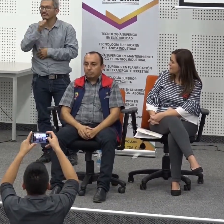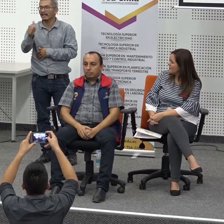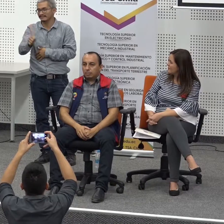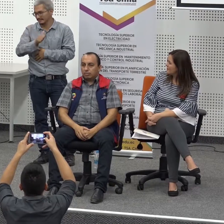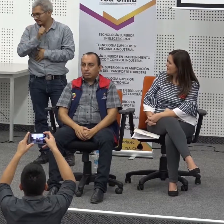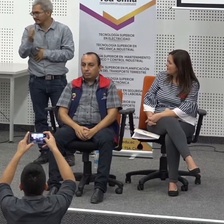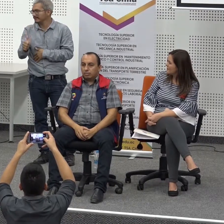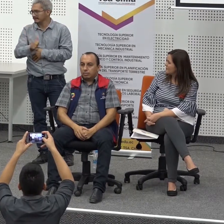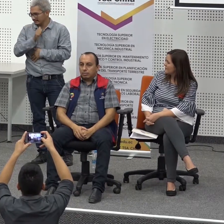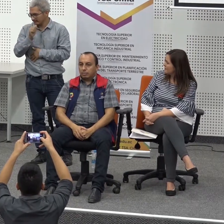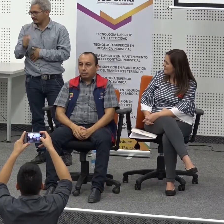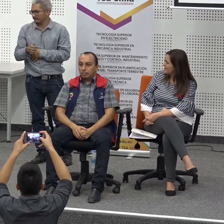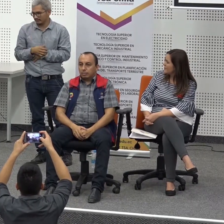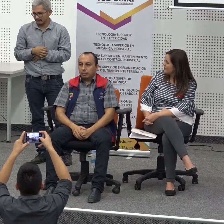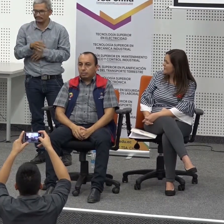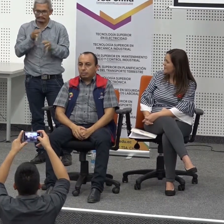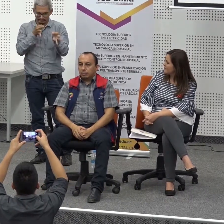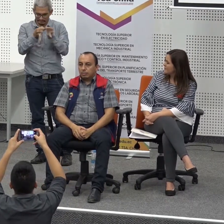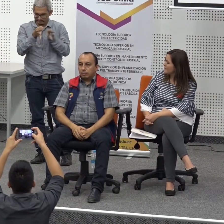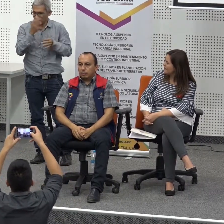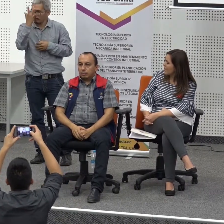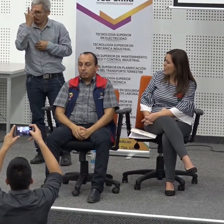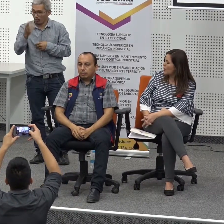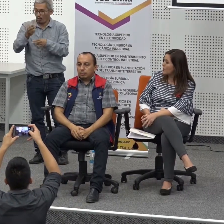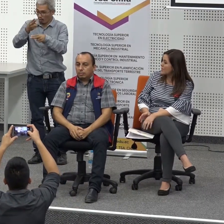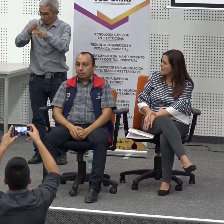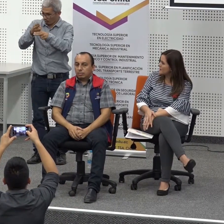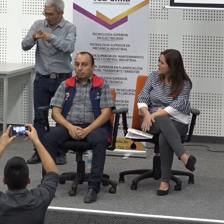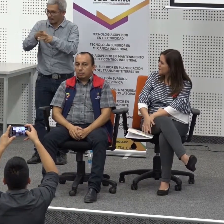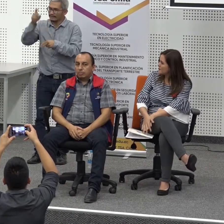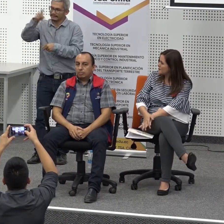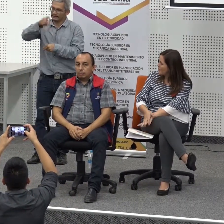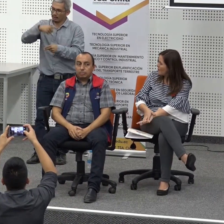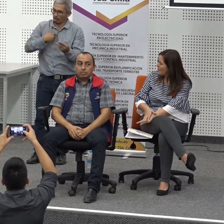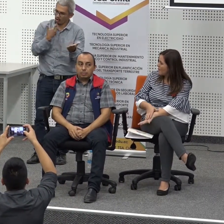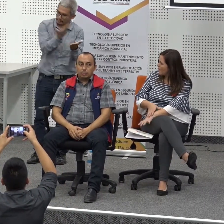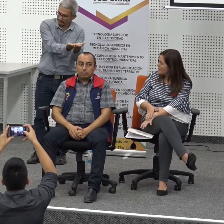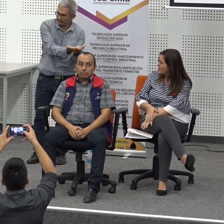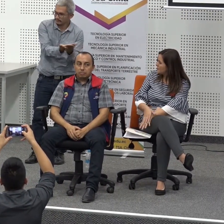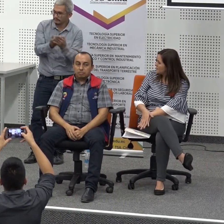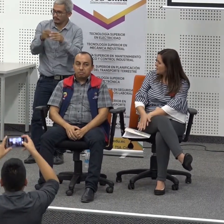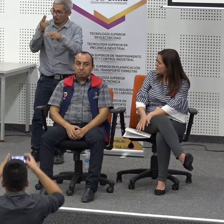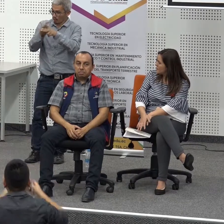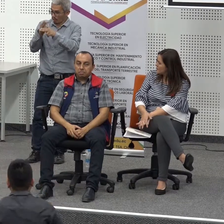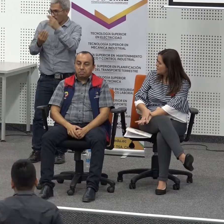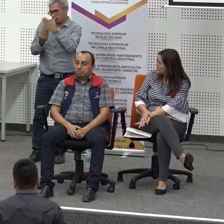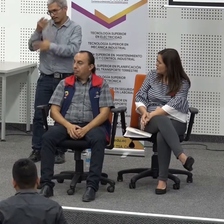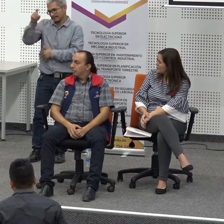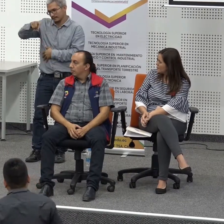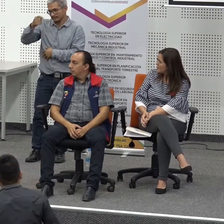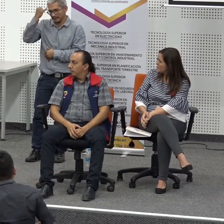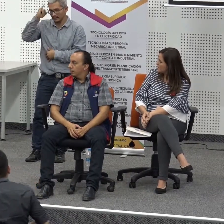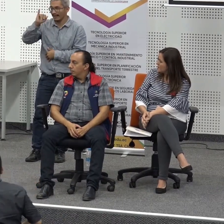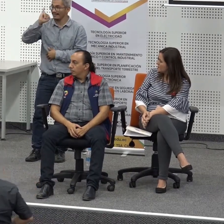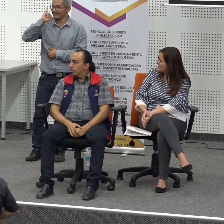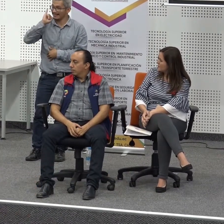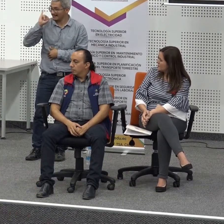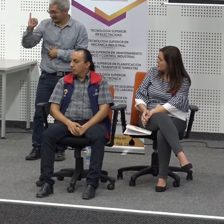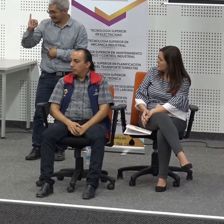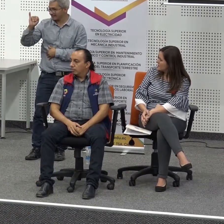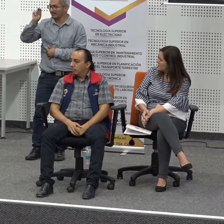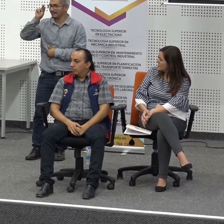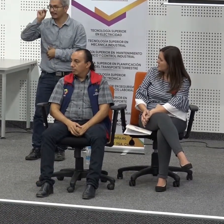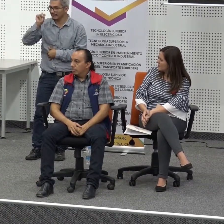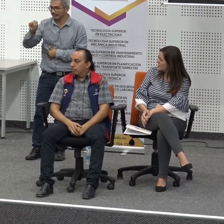algunas leyes si faltan de ayudarnos si faltan de apoyarnos le explico por ejemplo yo necesito presentar un proyecto alguna idea